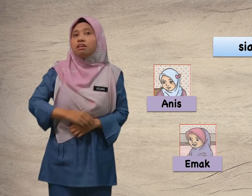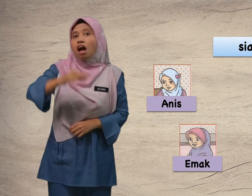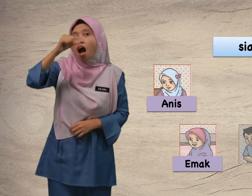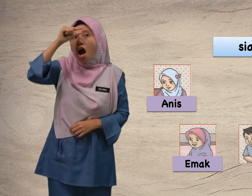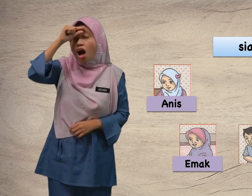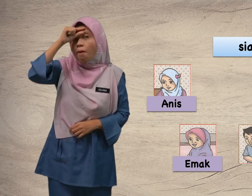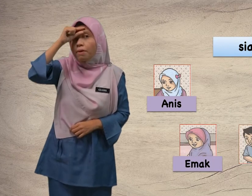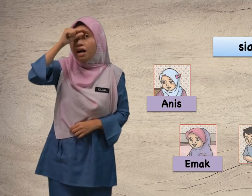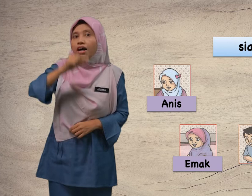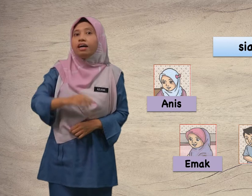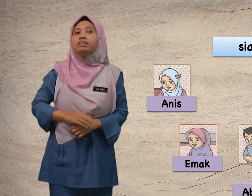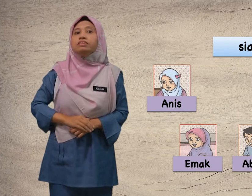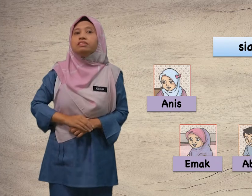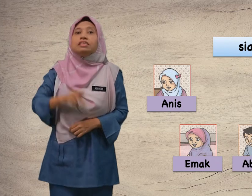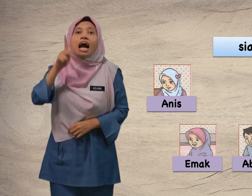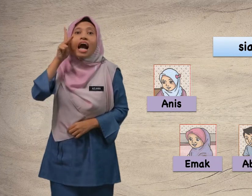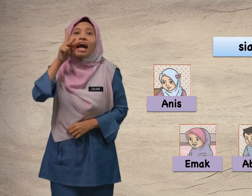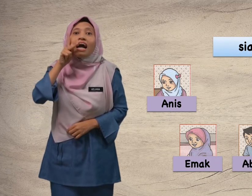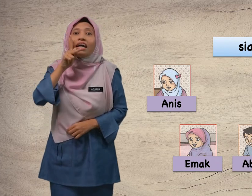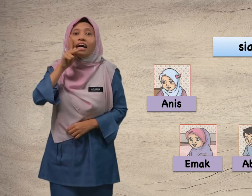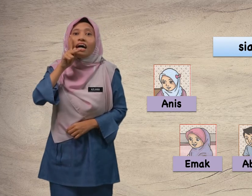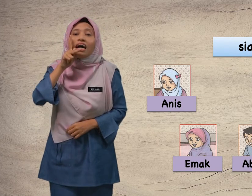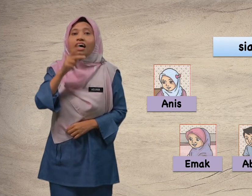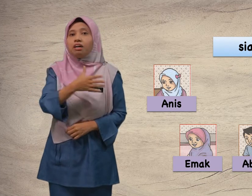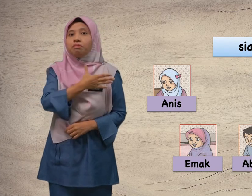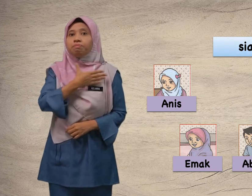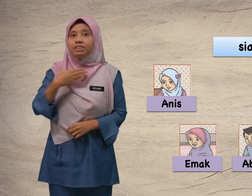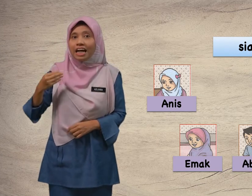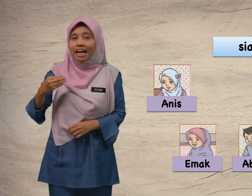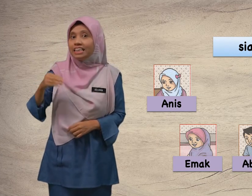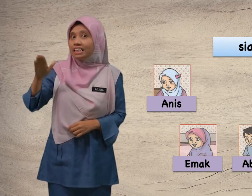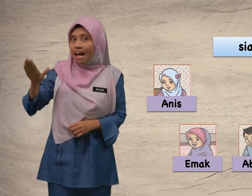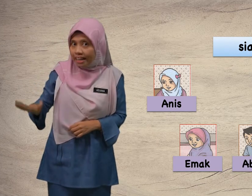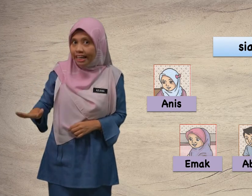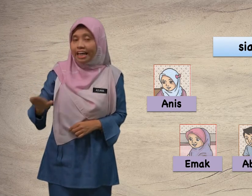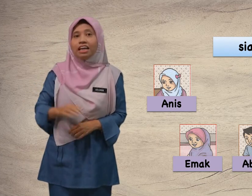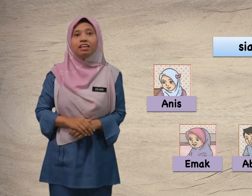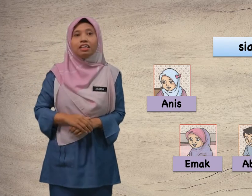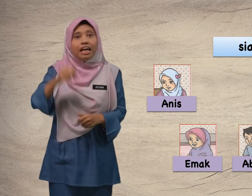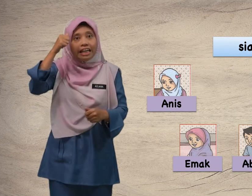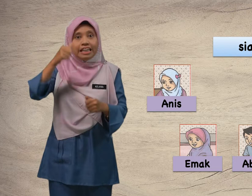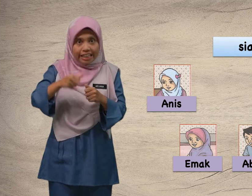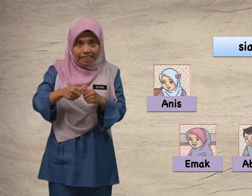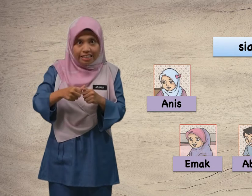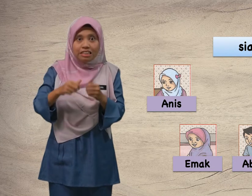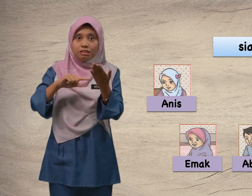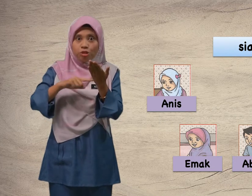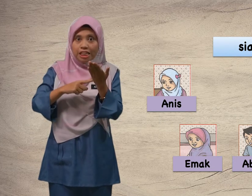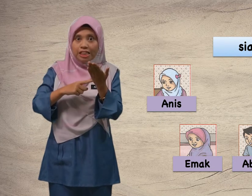abang, kakak dan adik. Ingat ya, semula.